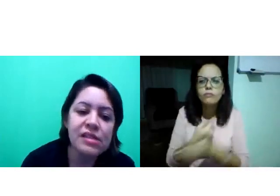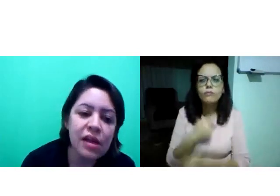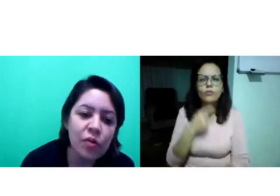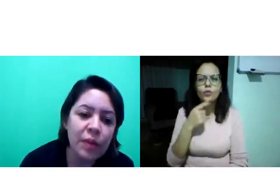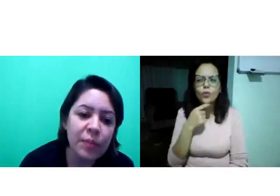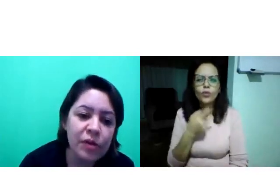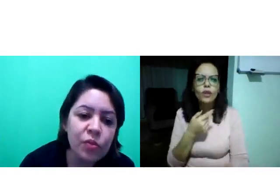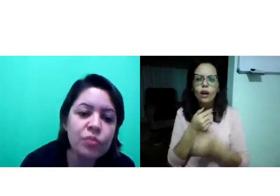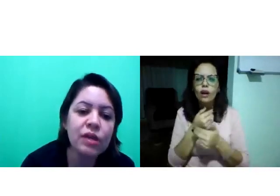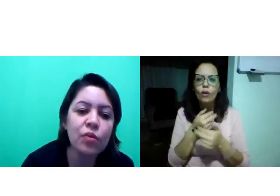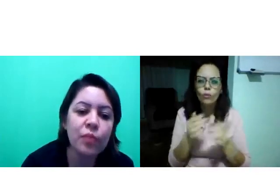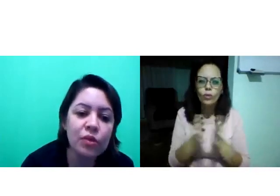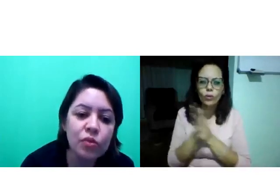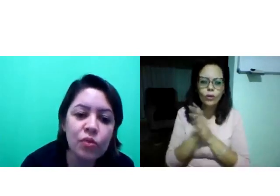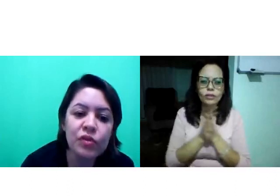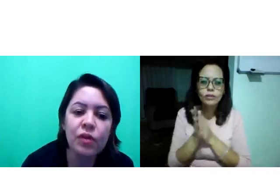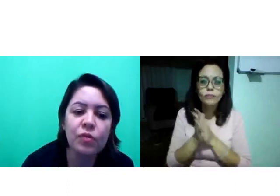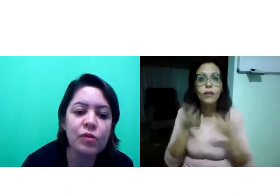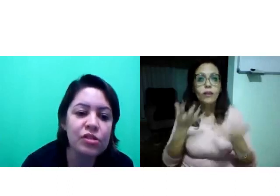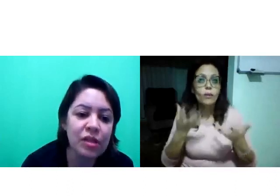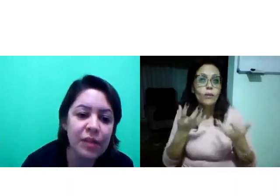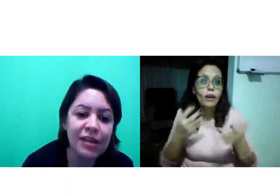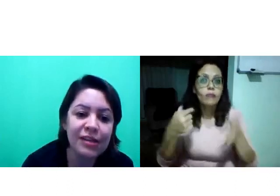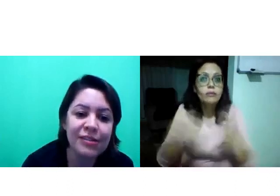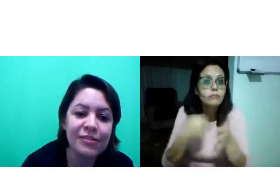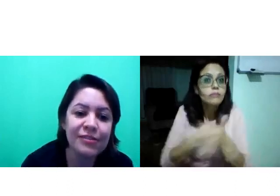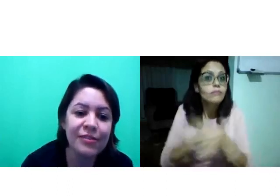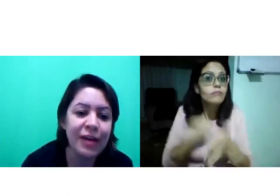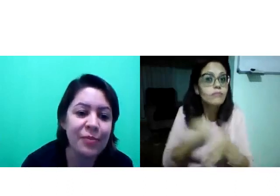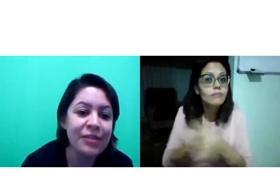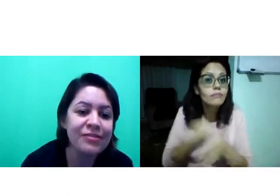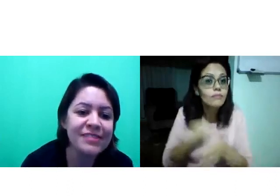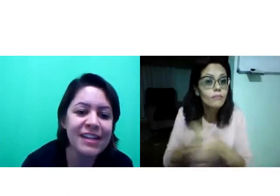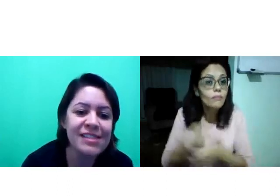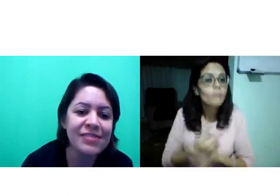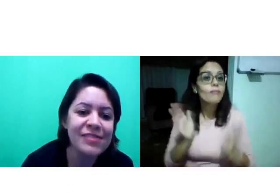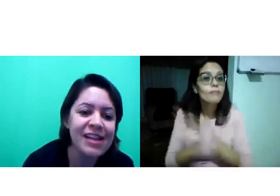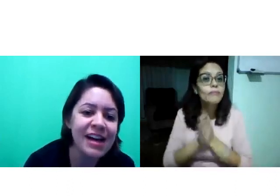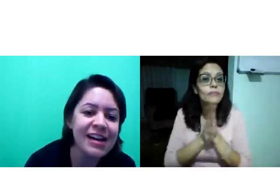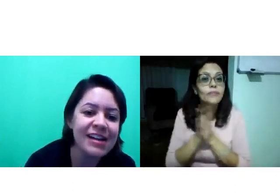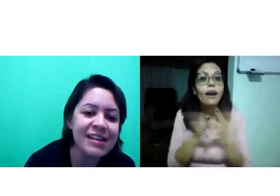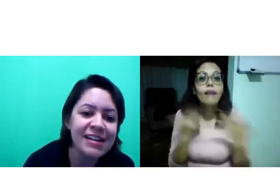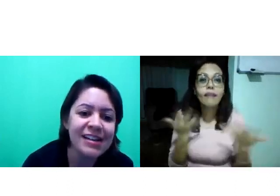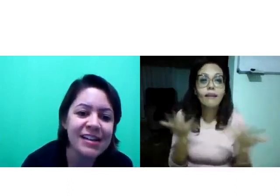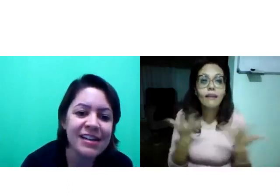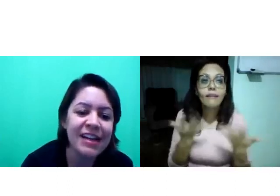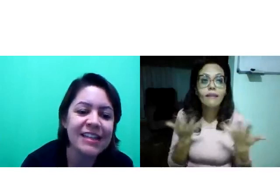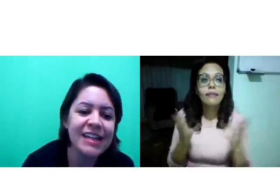Vocês têm alguma pergunta, alguma dúvida, algum questionamento? Eu quero perguntas. Vamos lá.